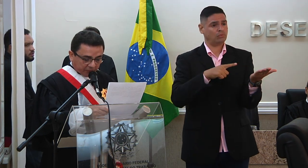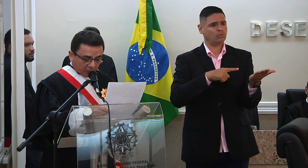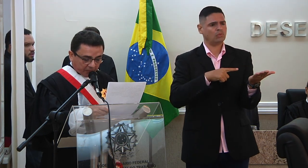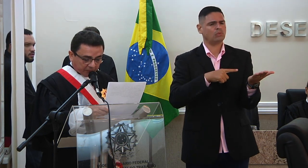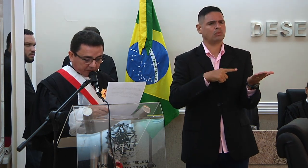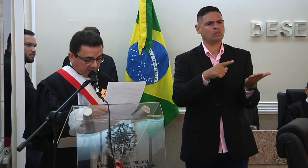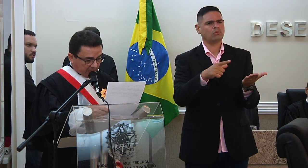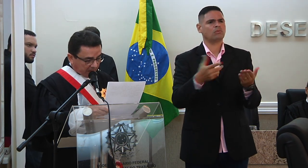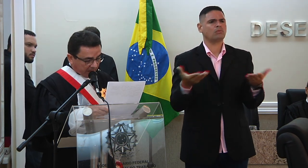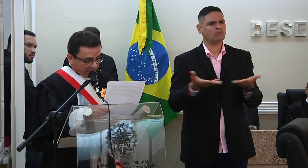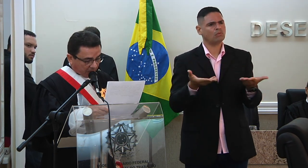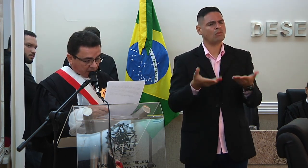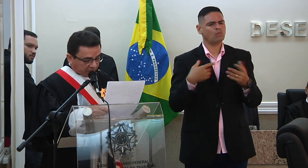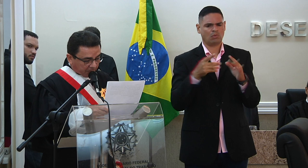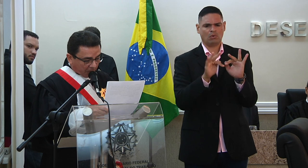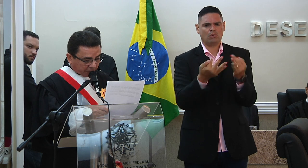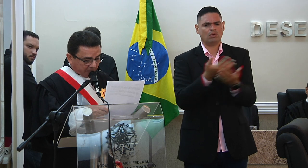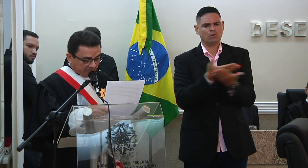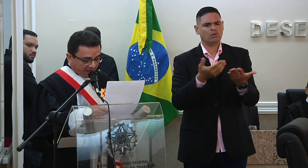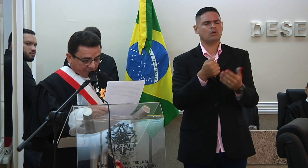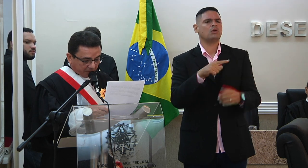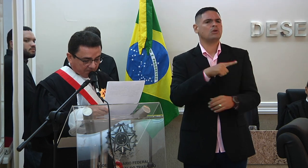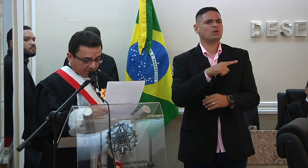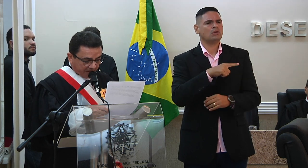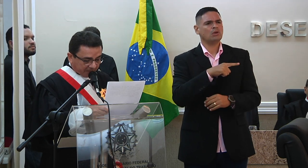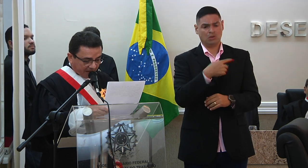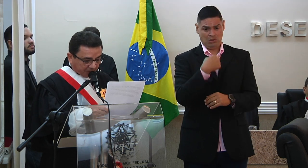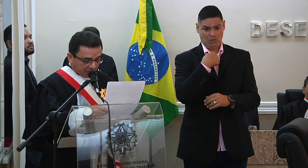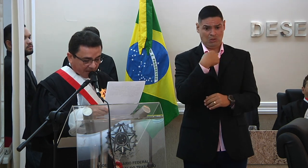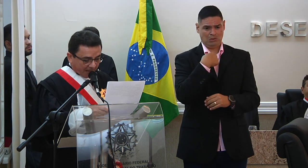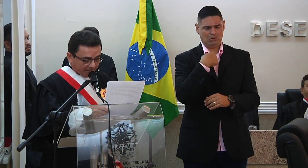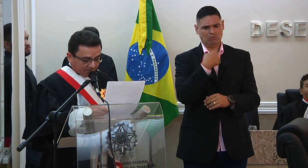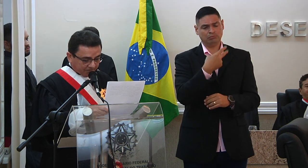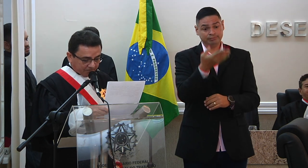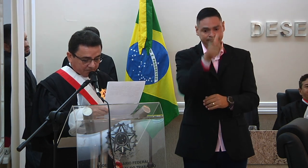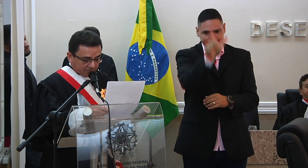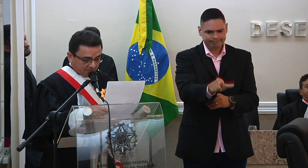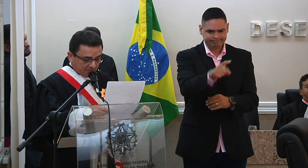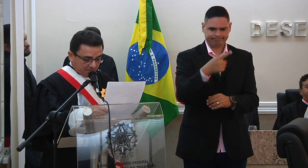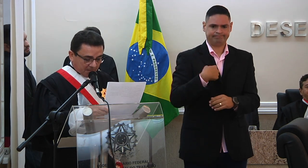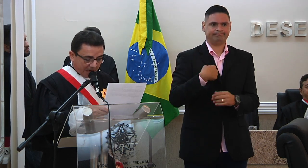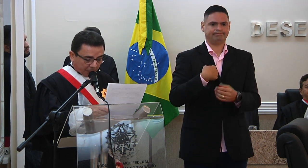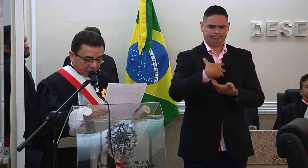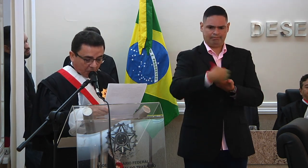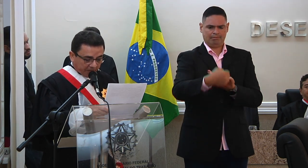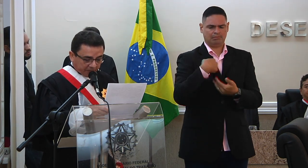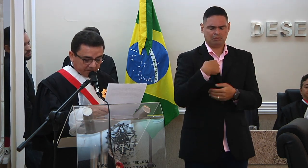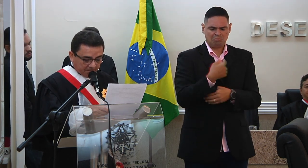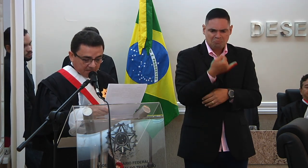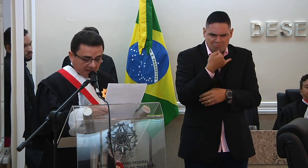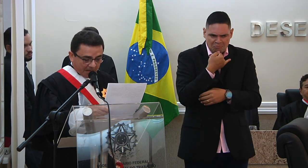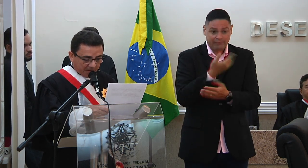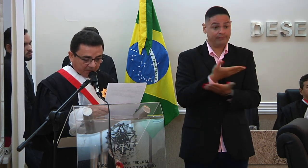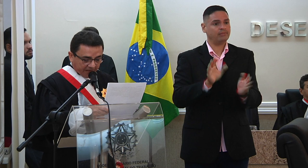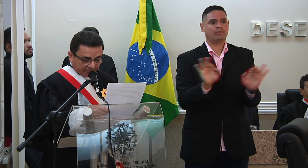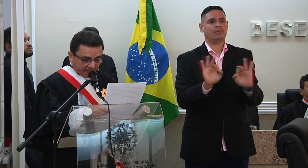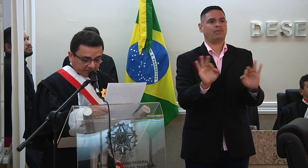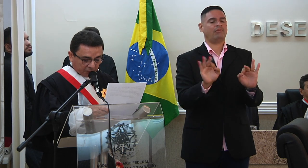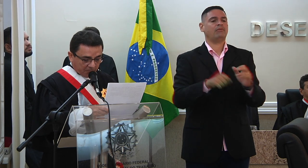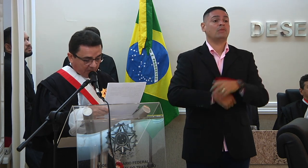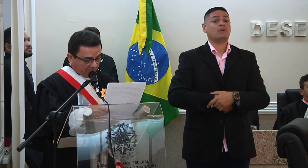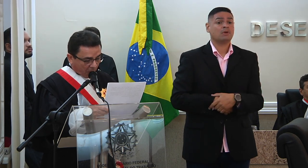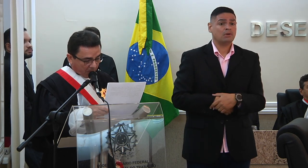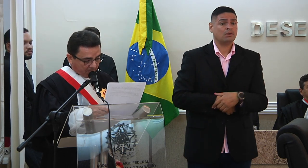como meus sensores e não os posso nem devo decepcionar aos dois a